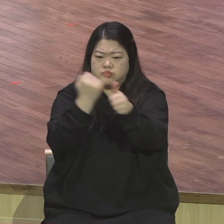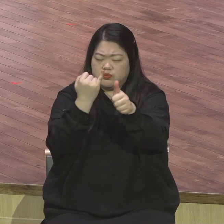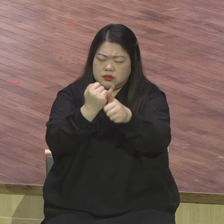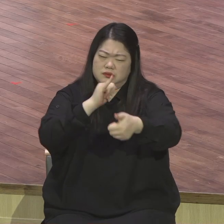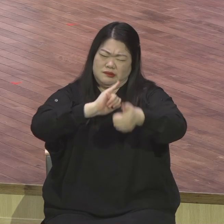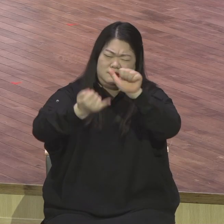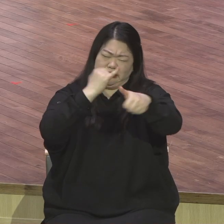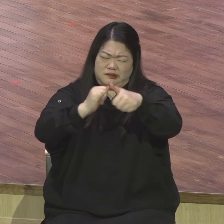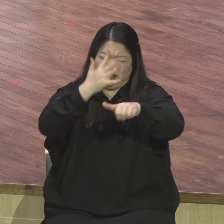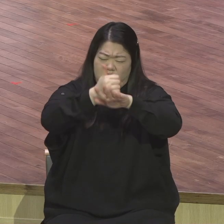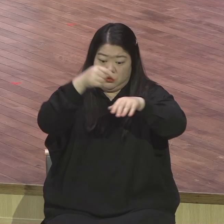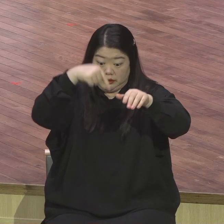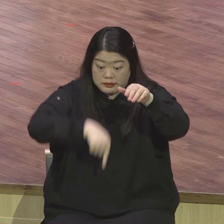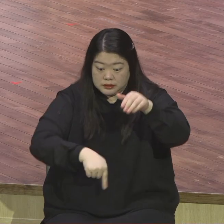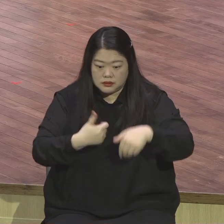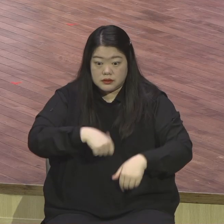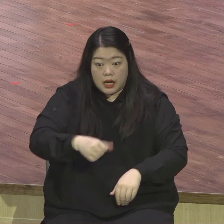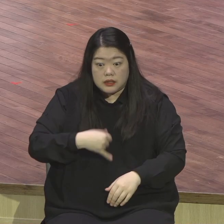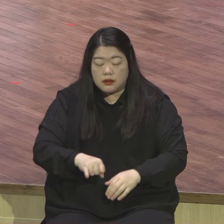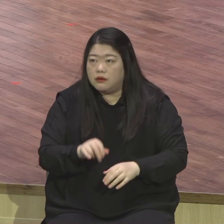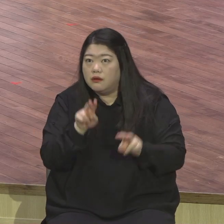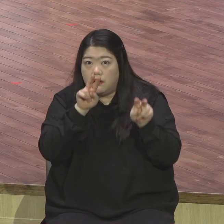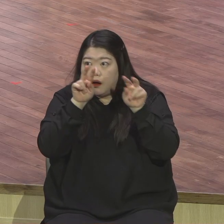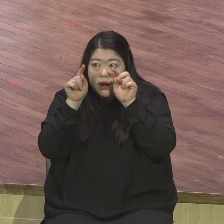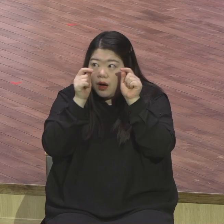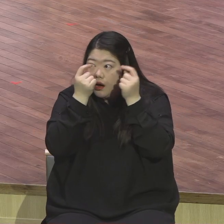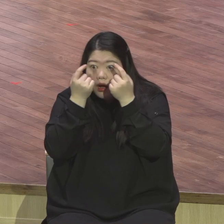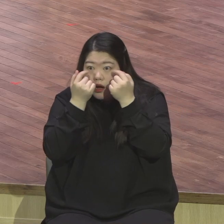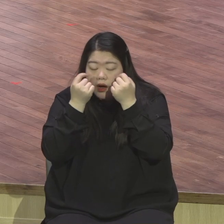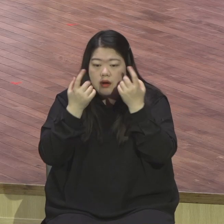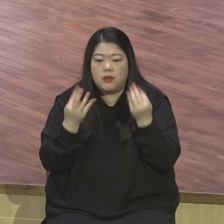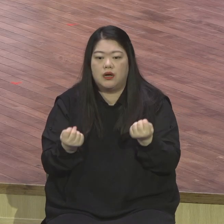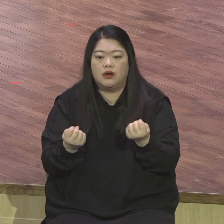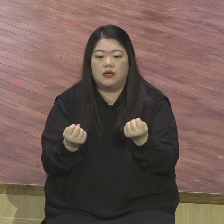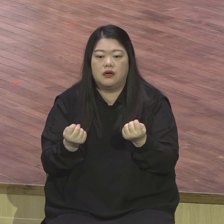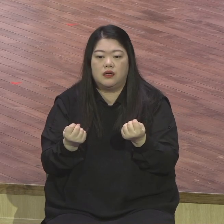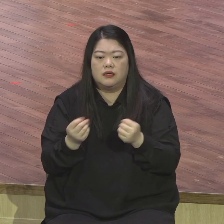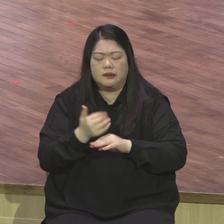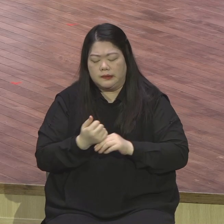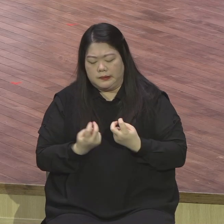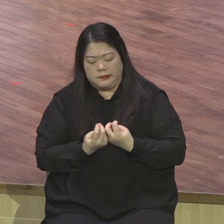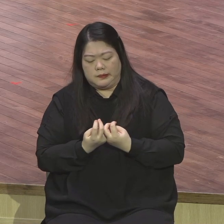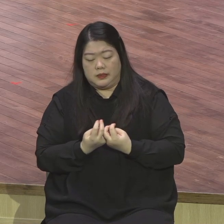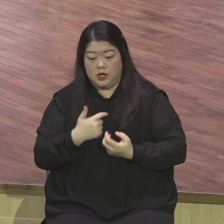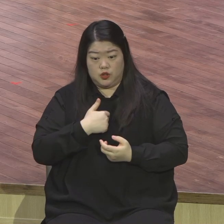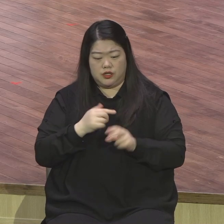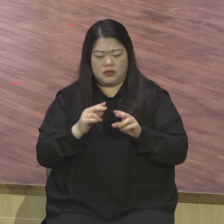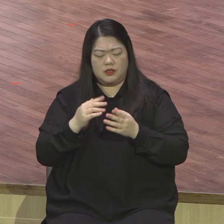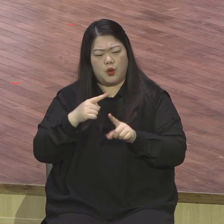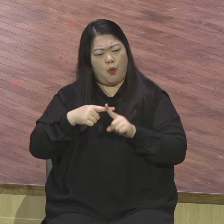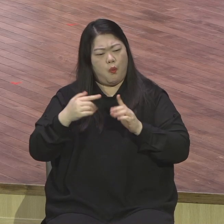못하니까 대안학교를 세웠어요. 학교 적응 못하는 아이들을 우리